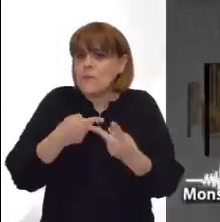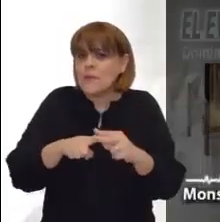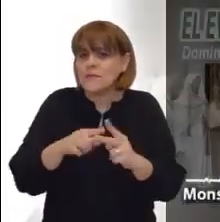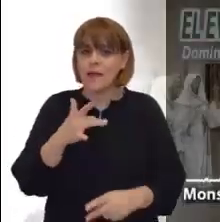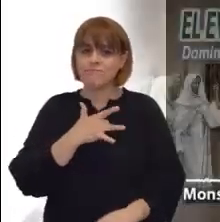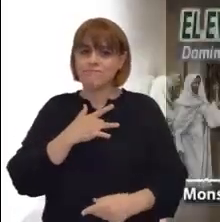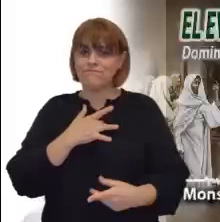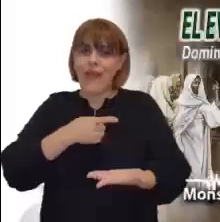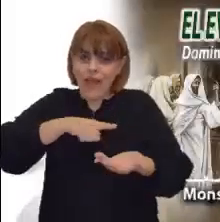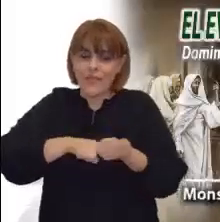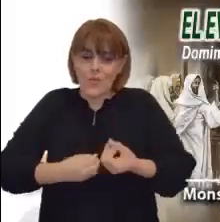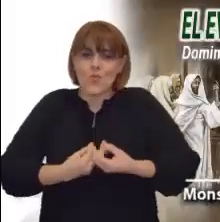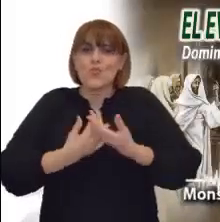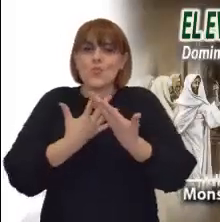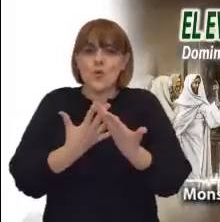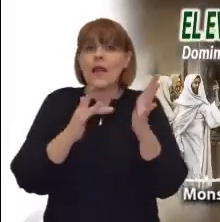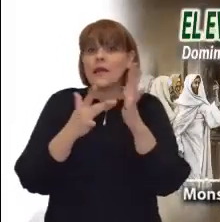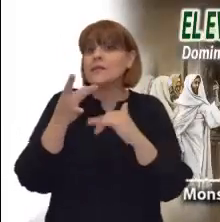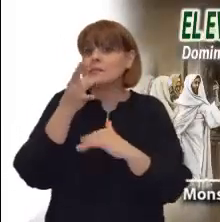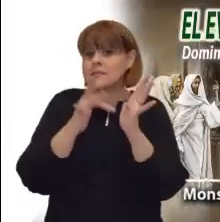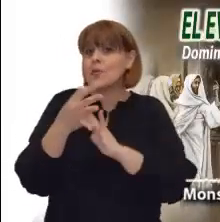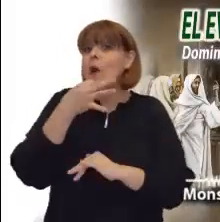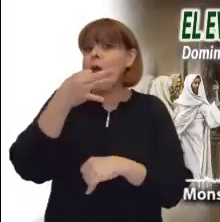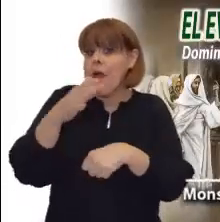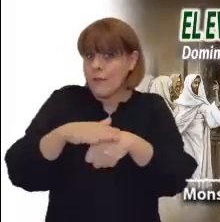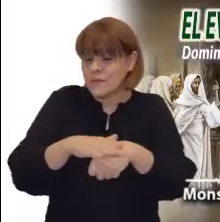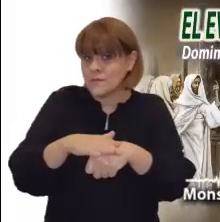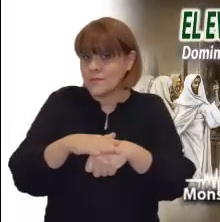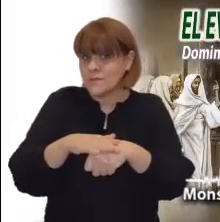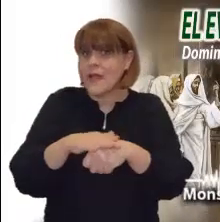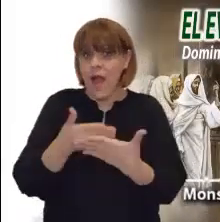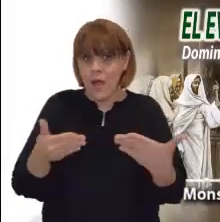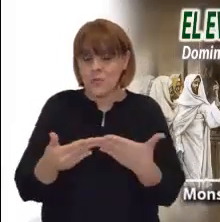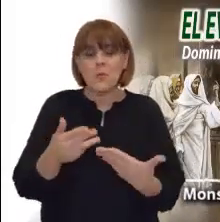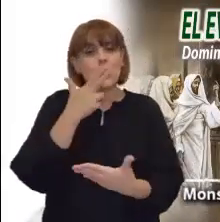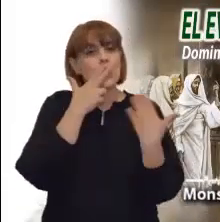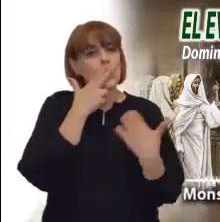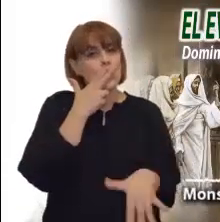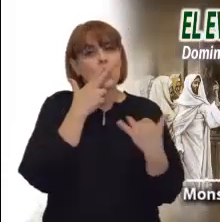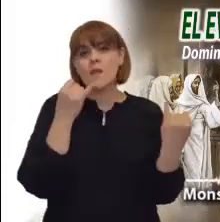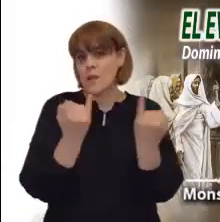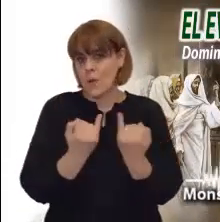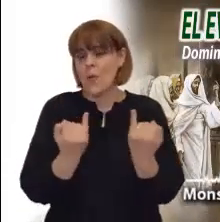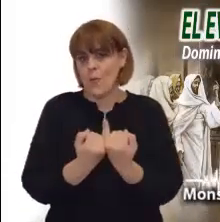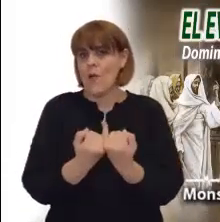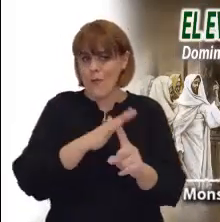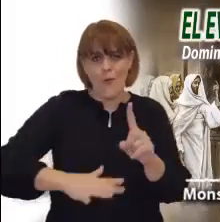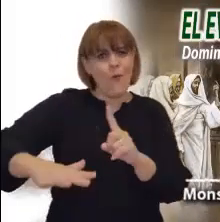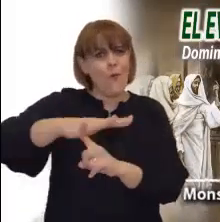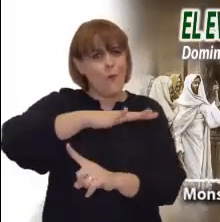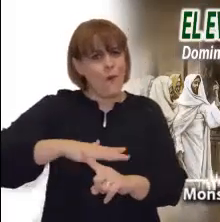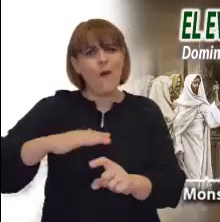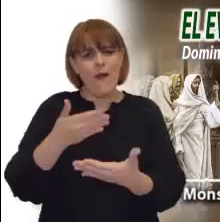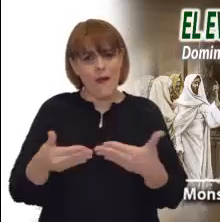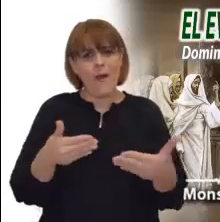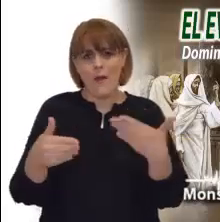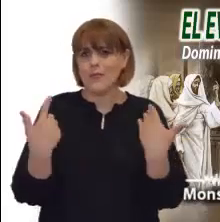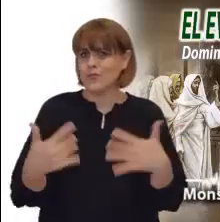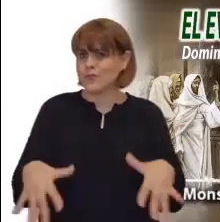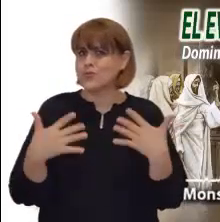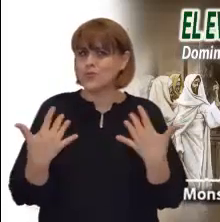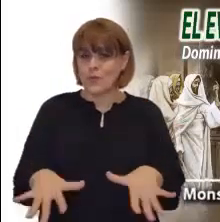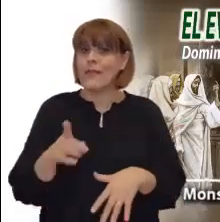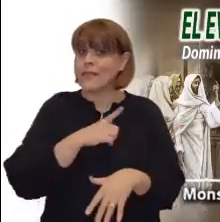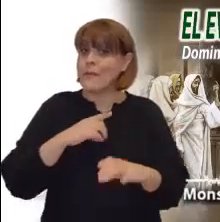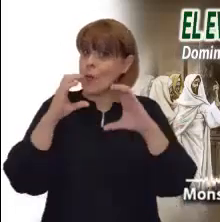hombre, todo queda en buenos deseos. ¿Qué importa vestir bonito cuando se